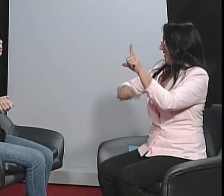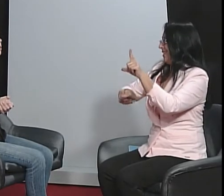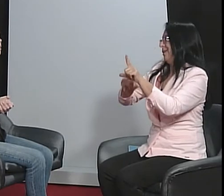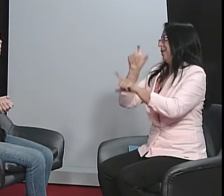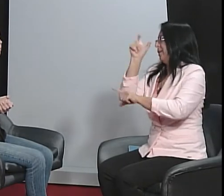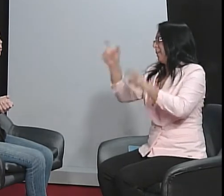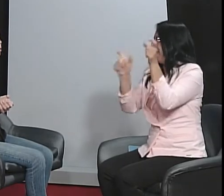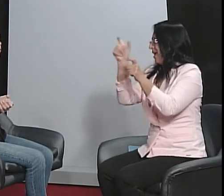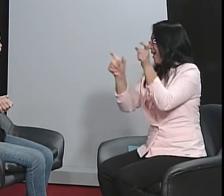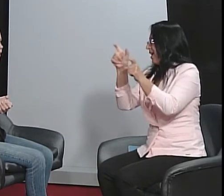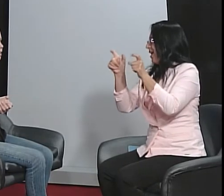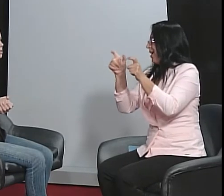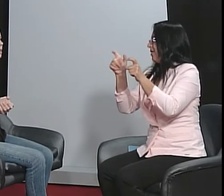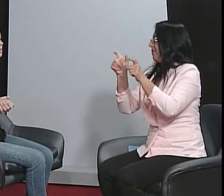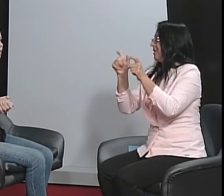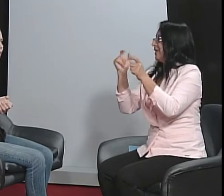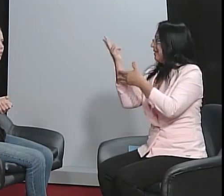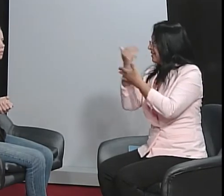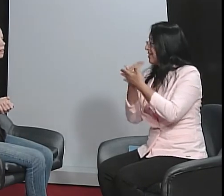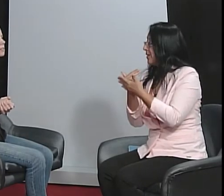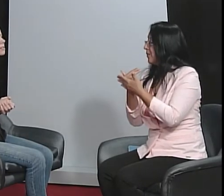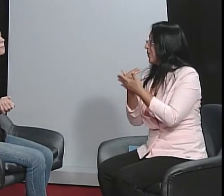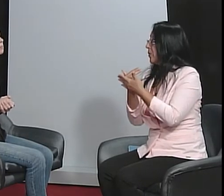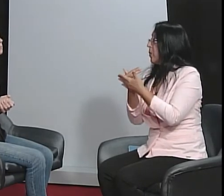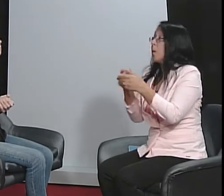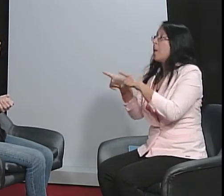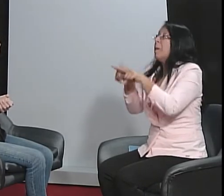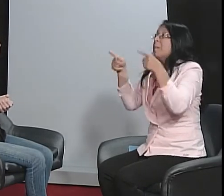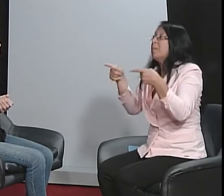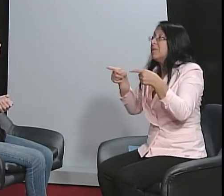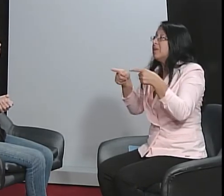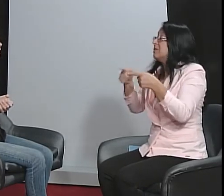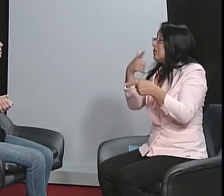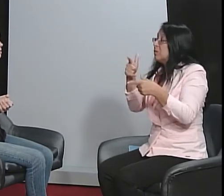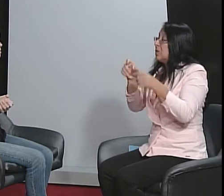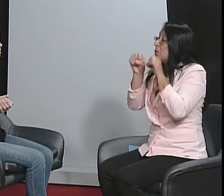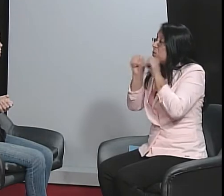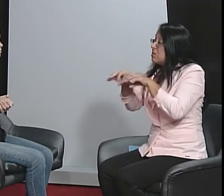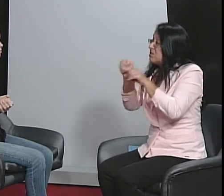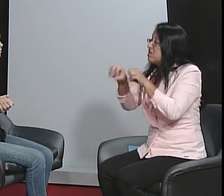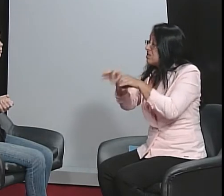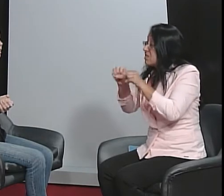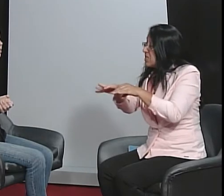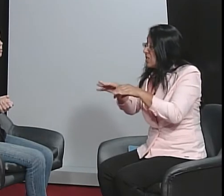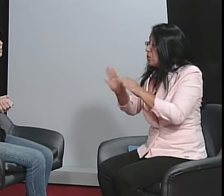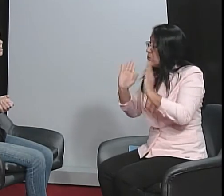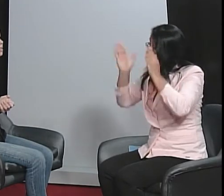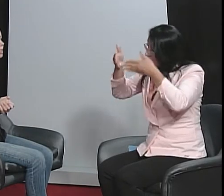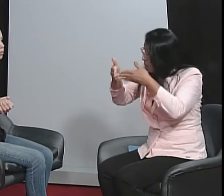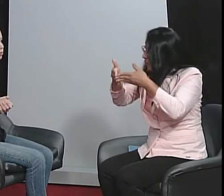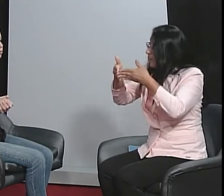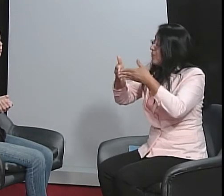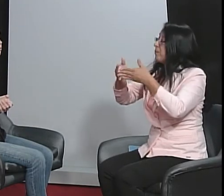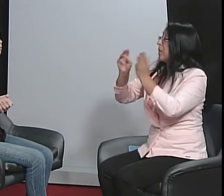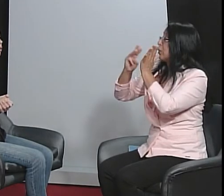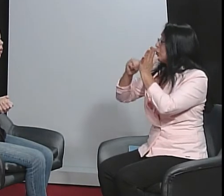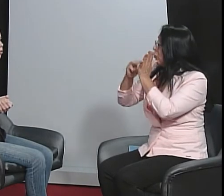para o português, para as letras, mas não tem o ensino, um foco